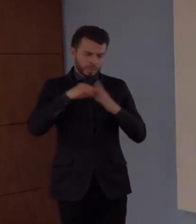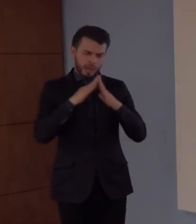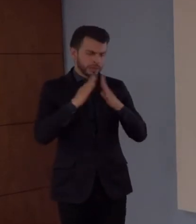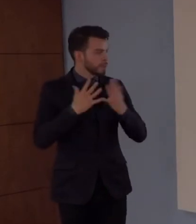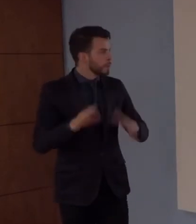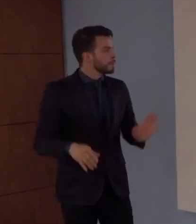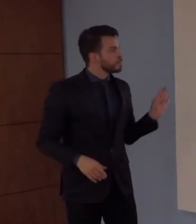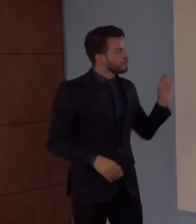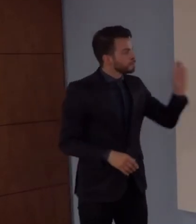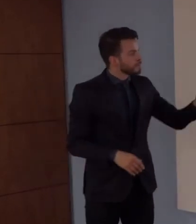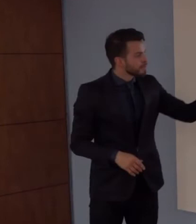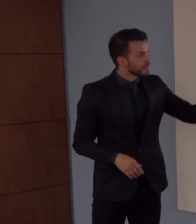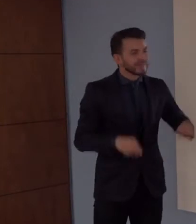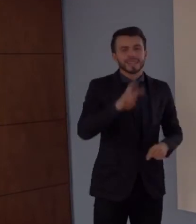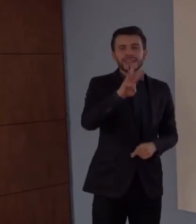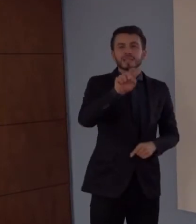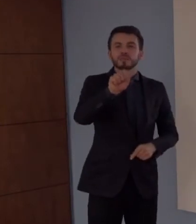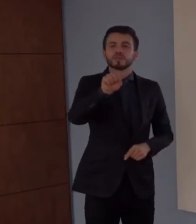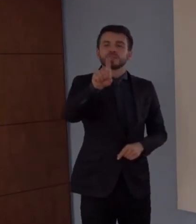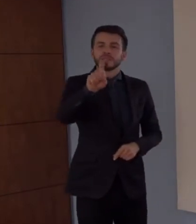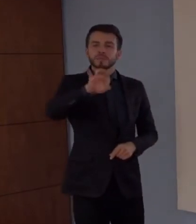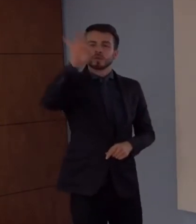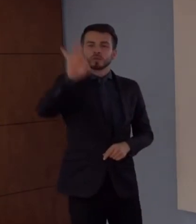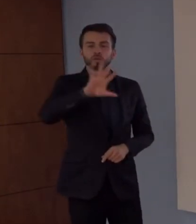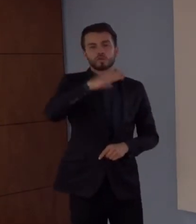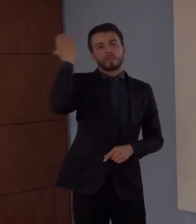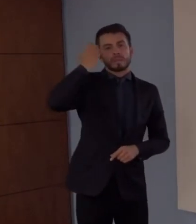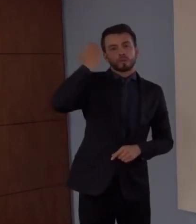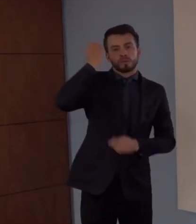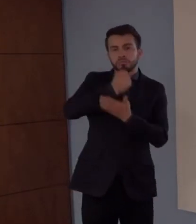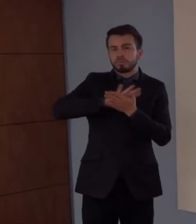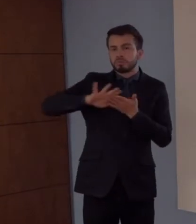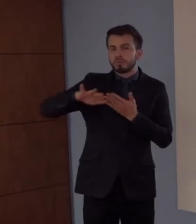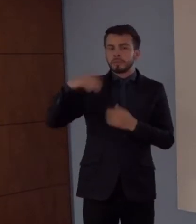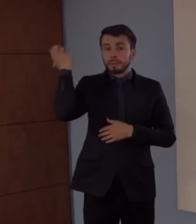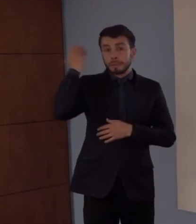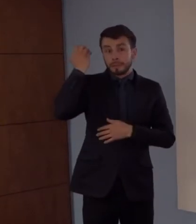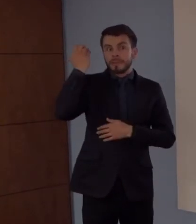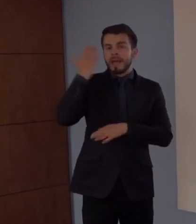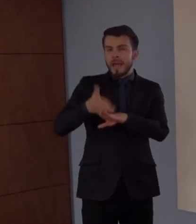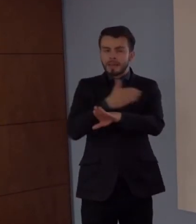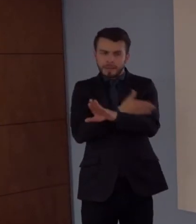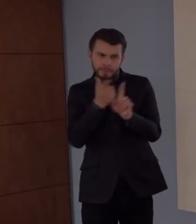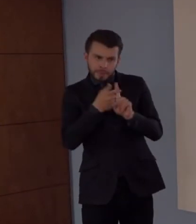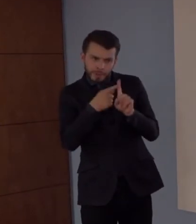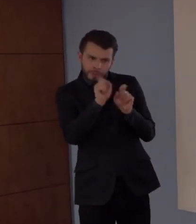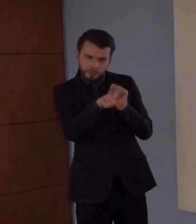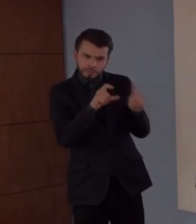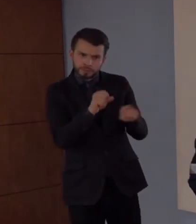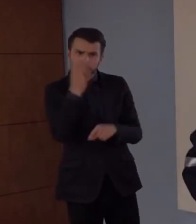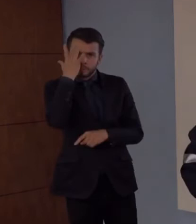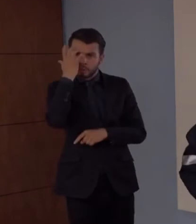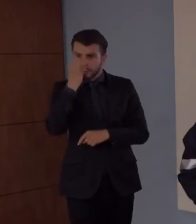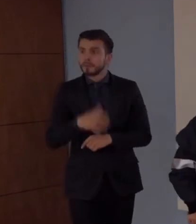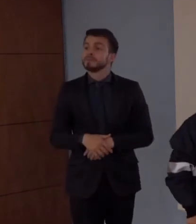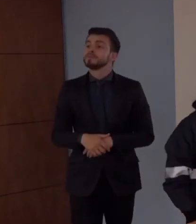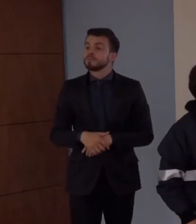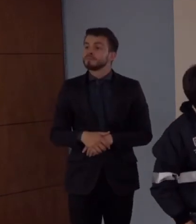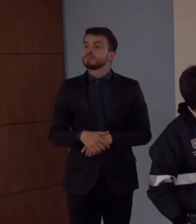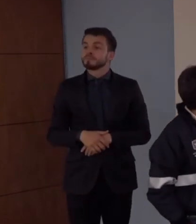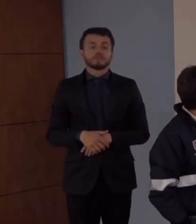3% son pensionados, 3.6% son pensionados que salieron. Tendríamos que entender mejor por qué. Vueltas bancarias.